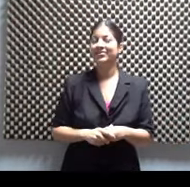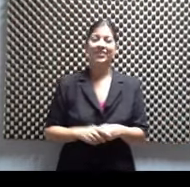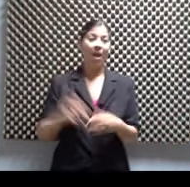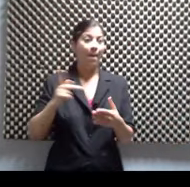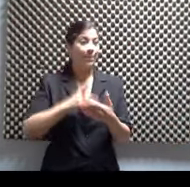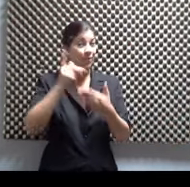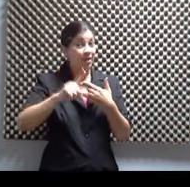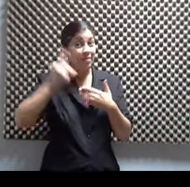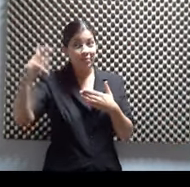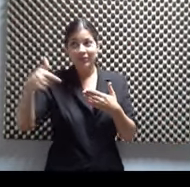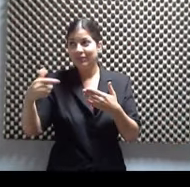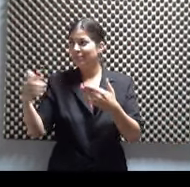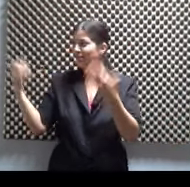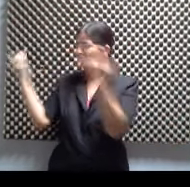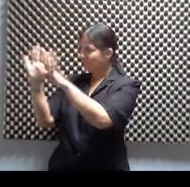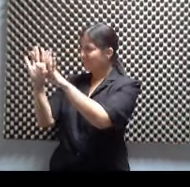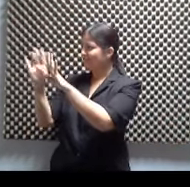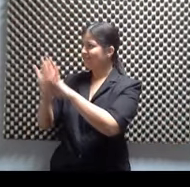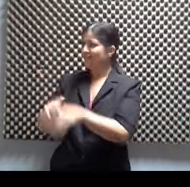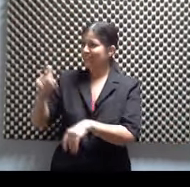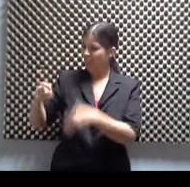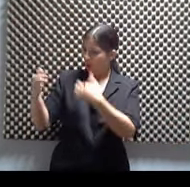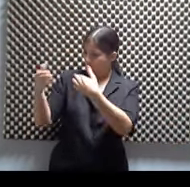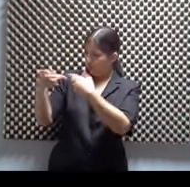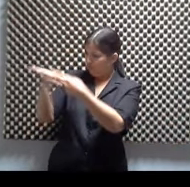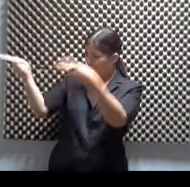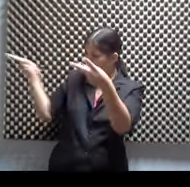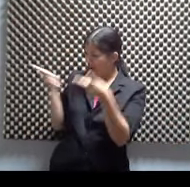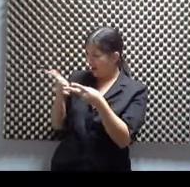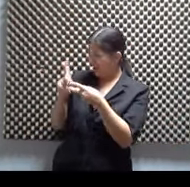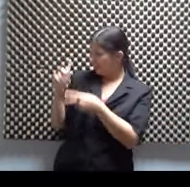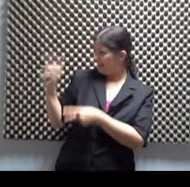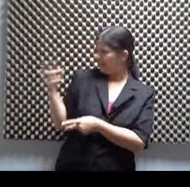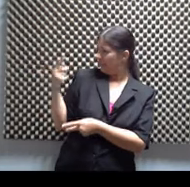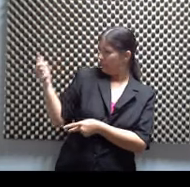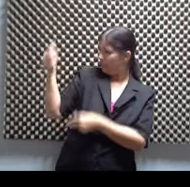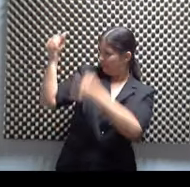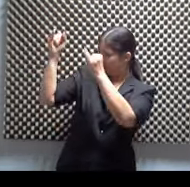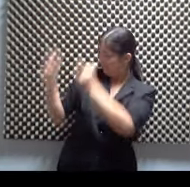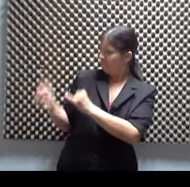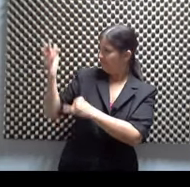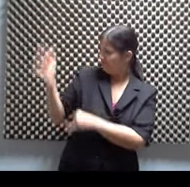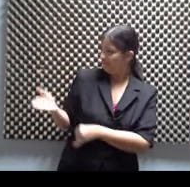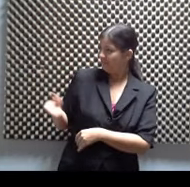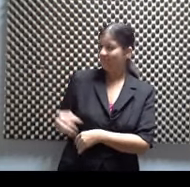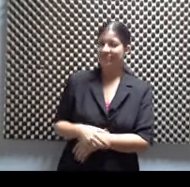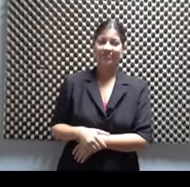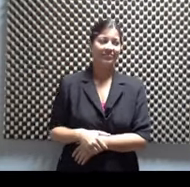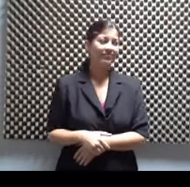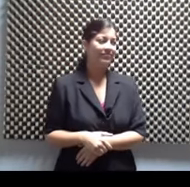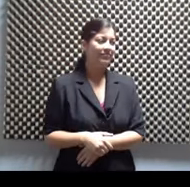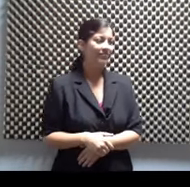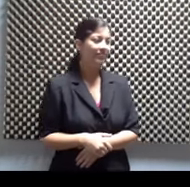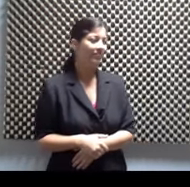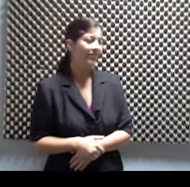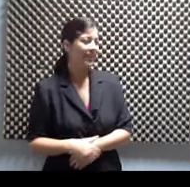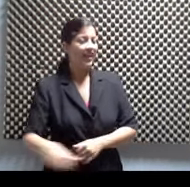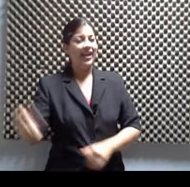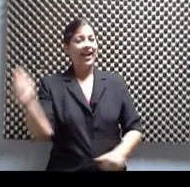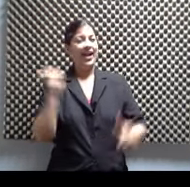cabina para él. Porque, mira, me tiene ahí a Reina bien intimidada. ¡Ay, Dios mío! Mira, Artistas al Rescate del Santuario